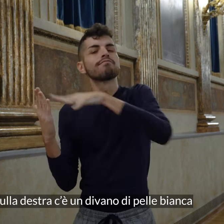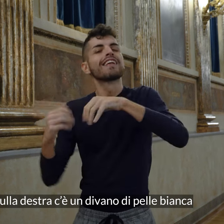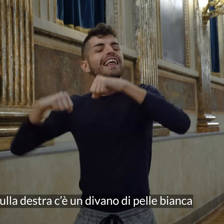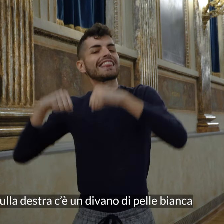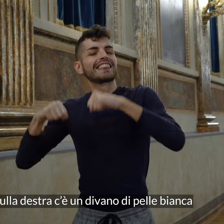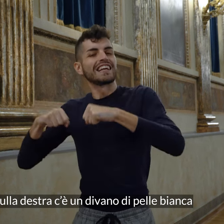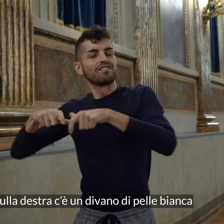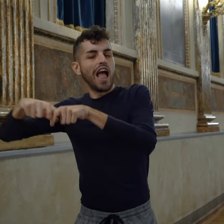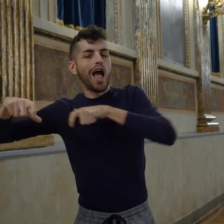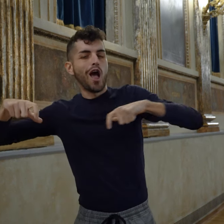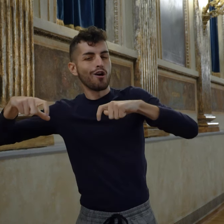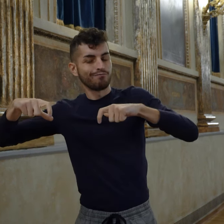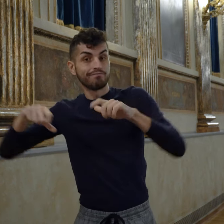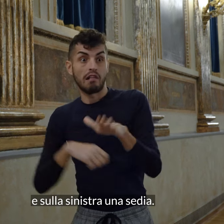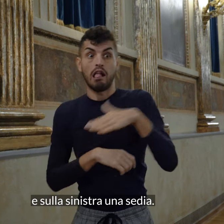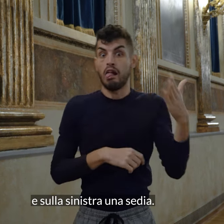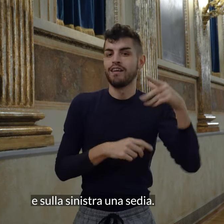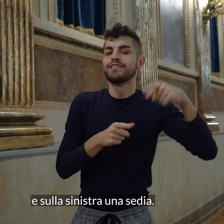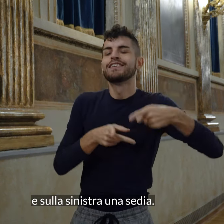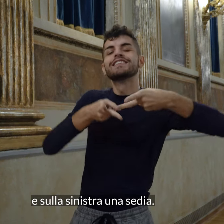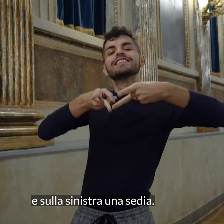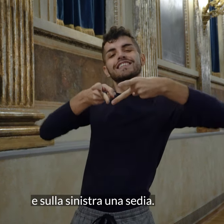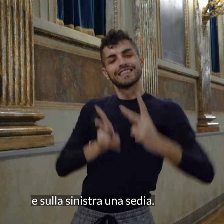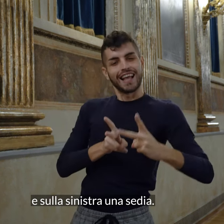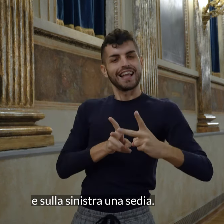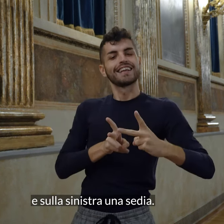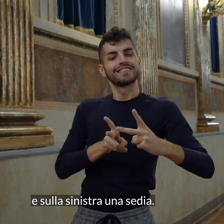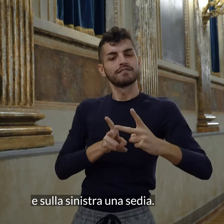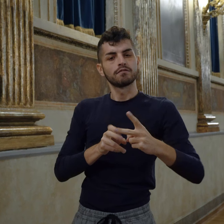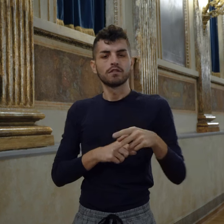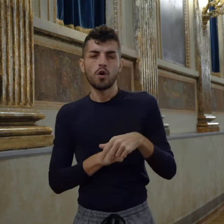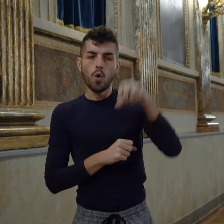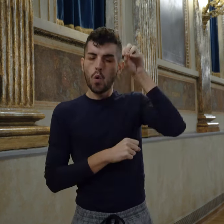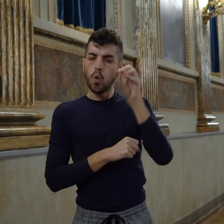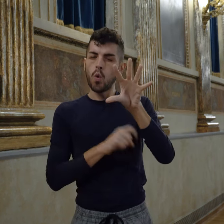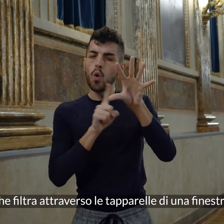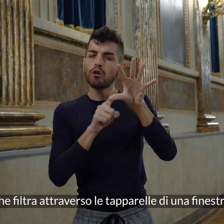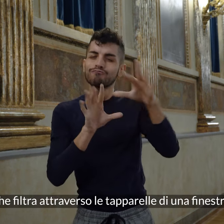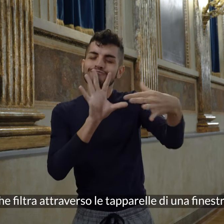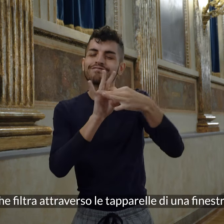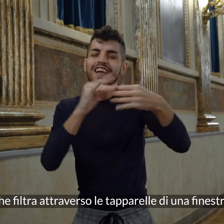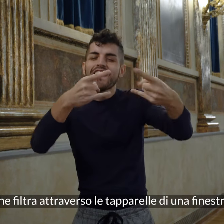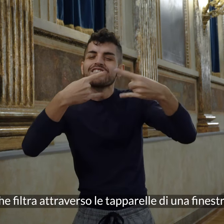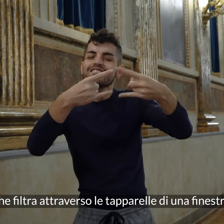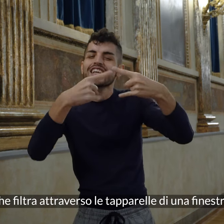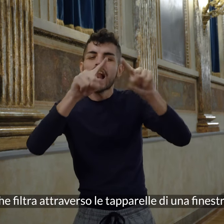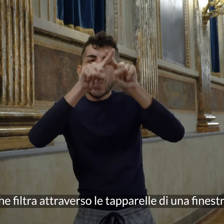pelle bianca e sulla sinistra una sedia La luce che filtra